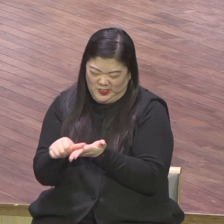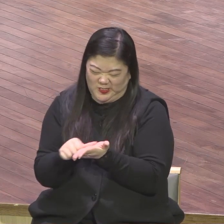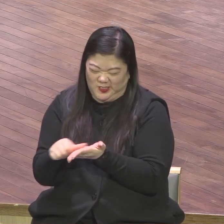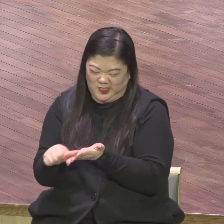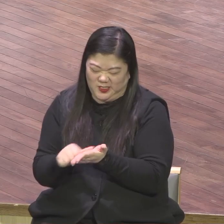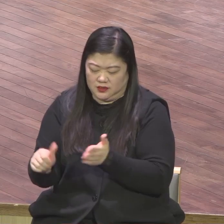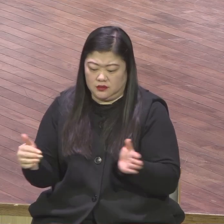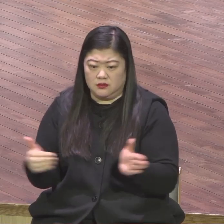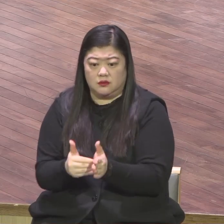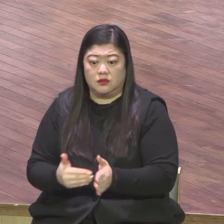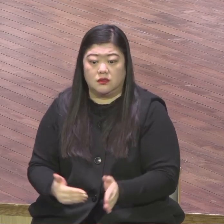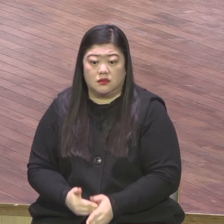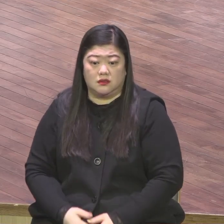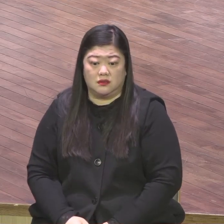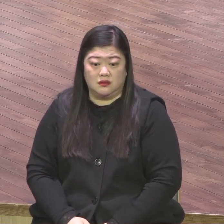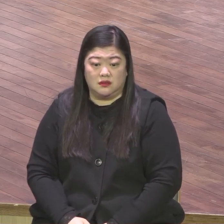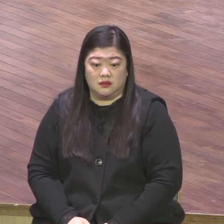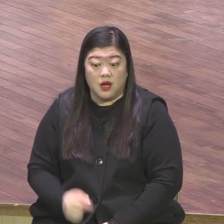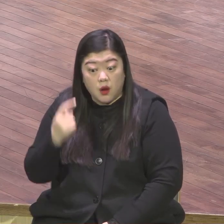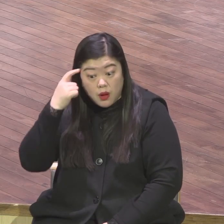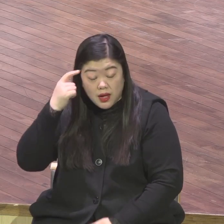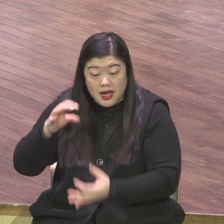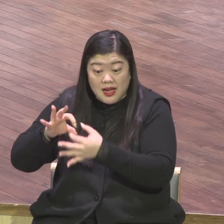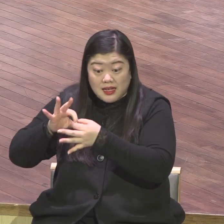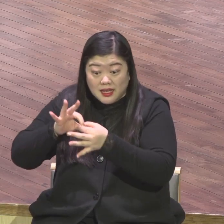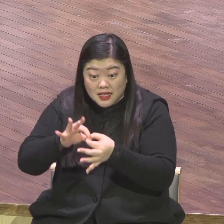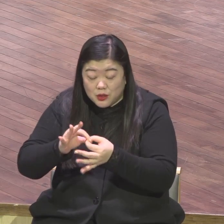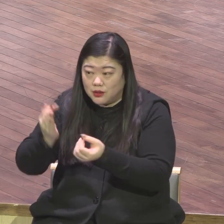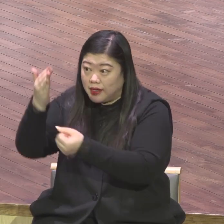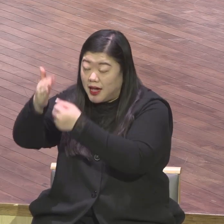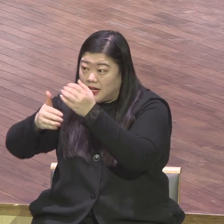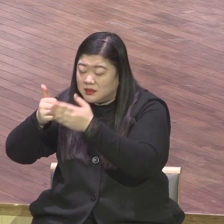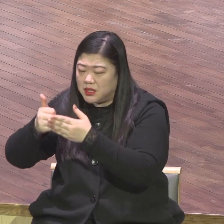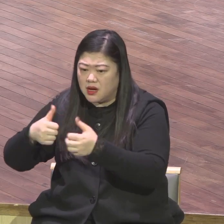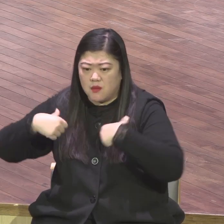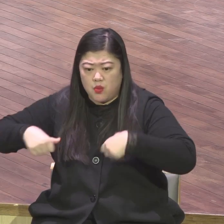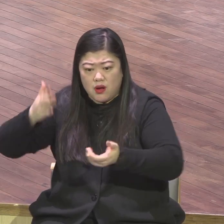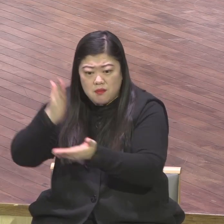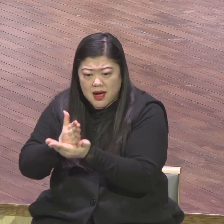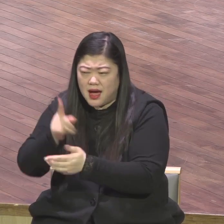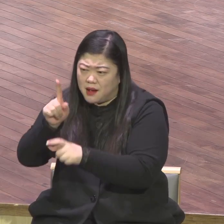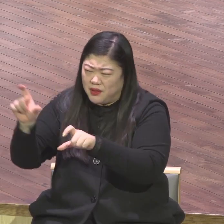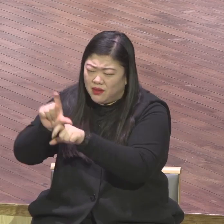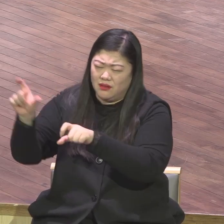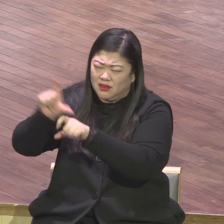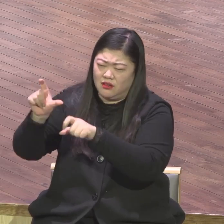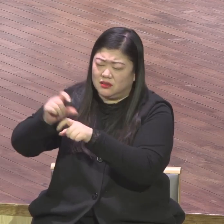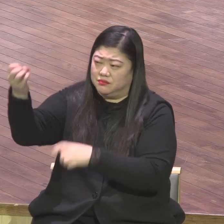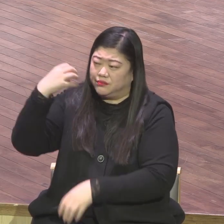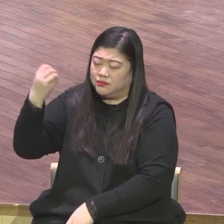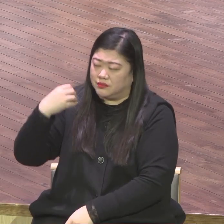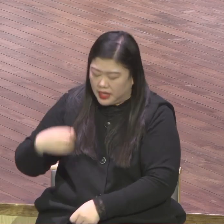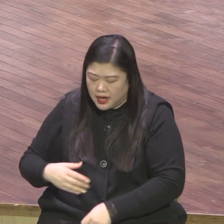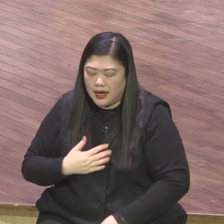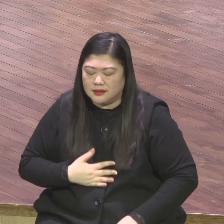끝까지 도전했으니까 포기하지 않았으니까 어떤 방향이 와도 중간에 포기한 적이 없어요